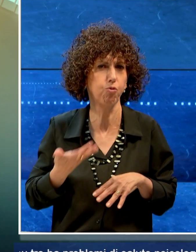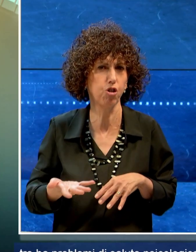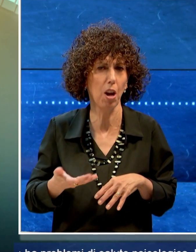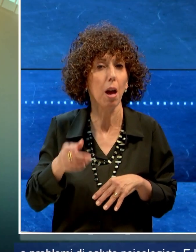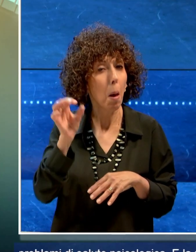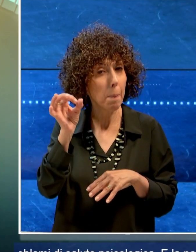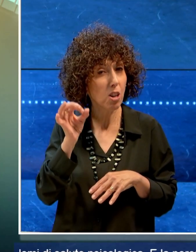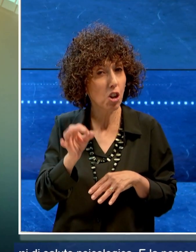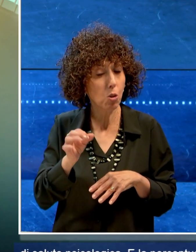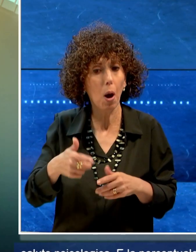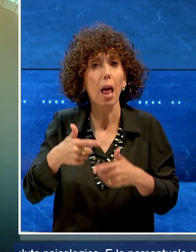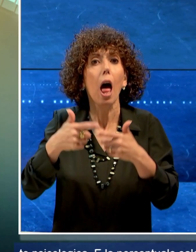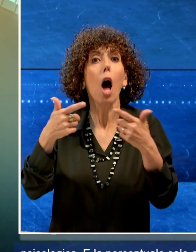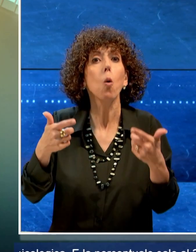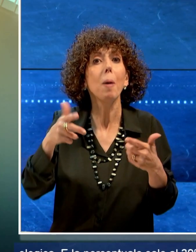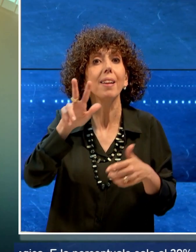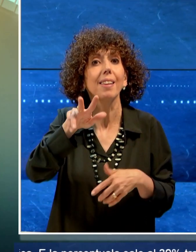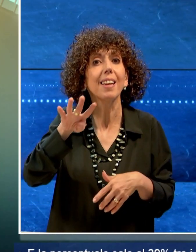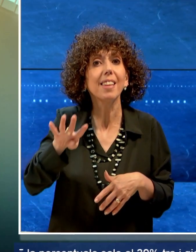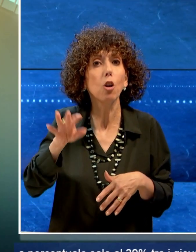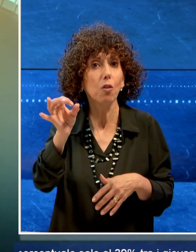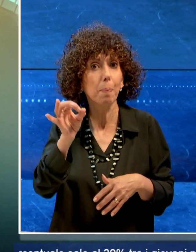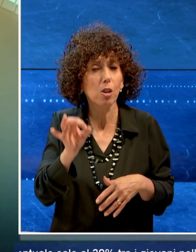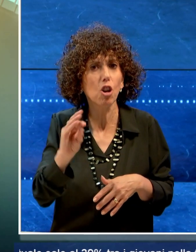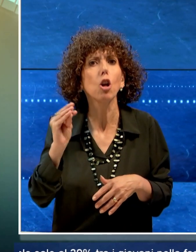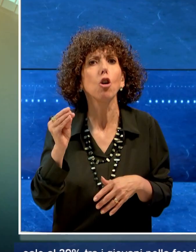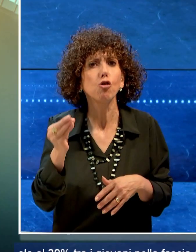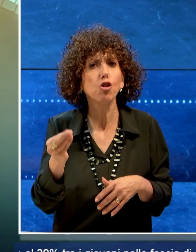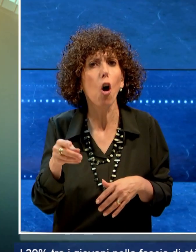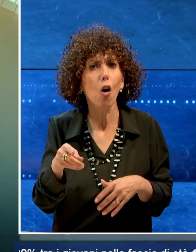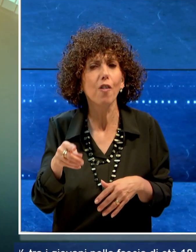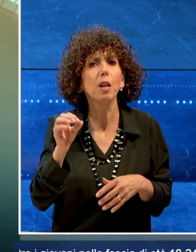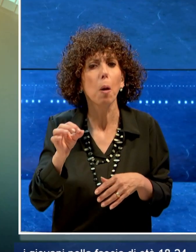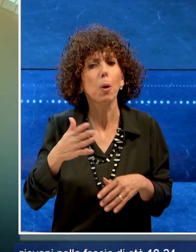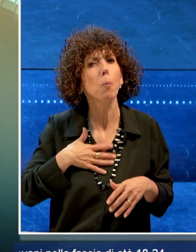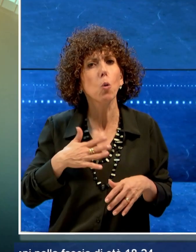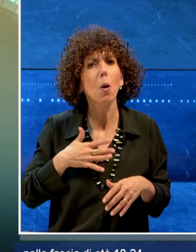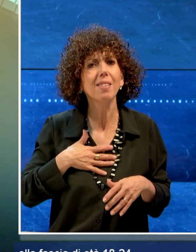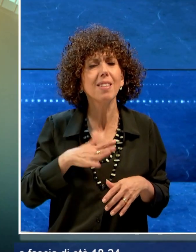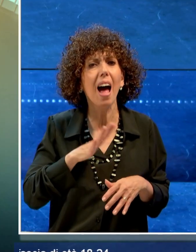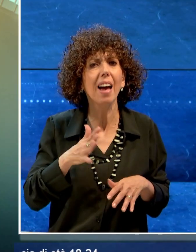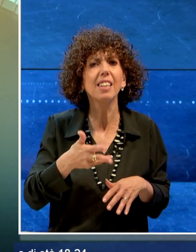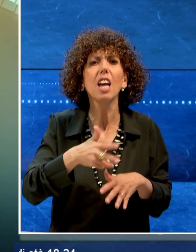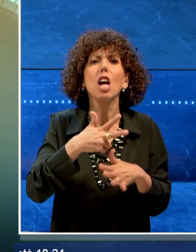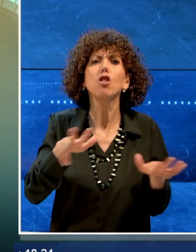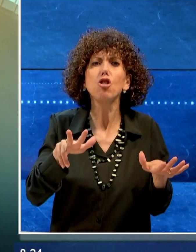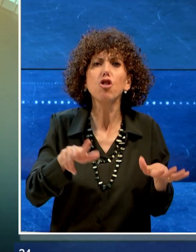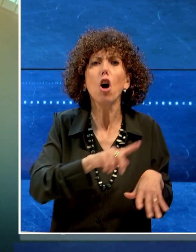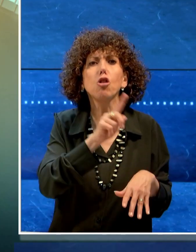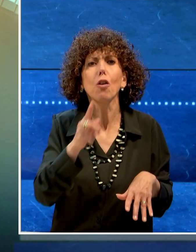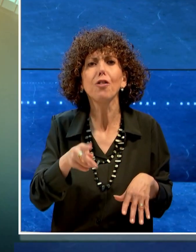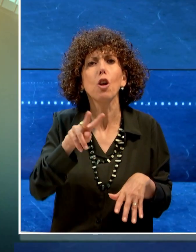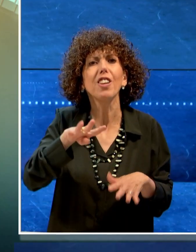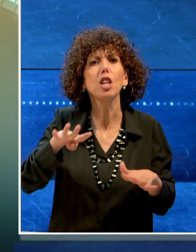percentuale sale al 39% tra i giovani nella fascia di età compresa tra i 18 e i